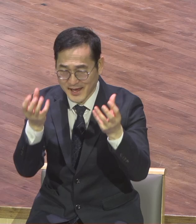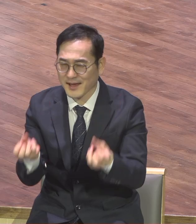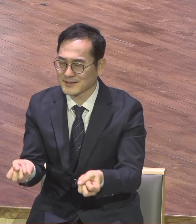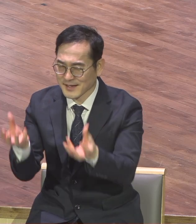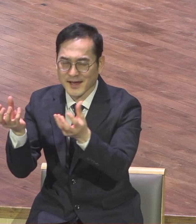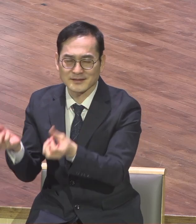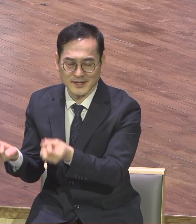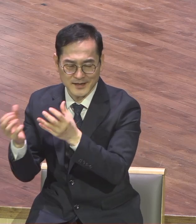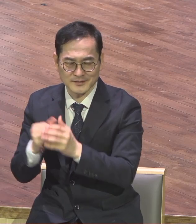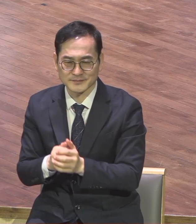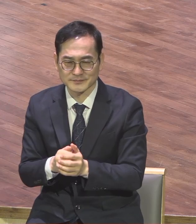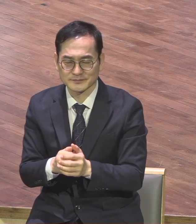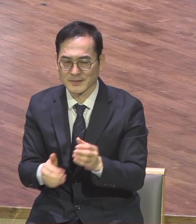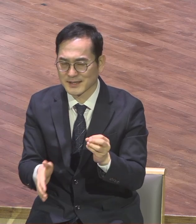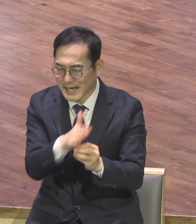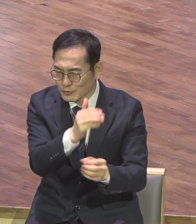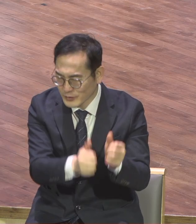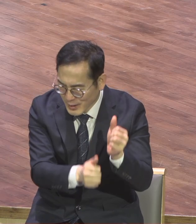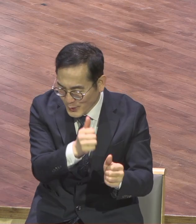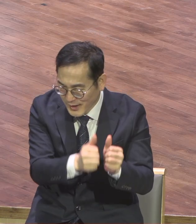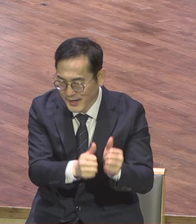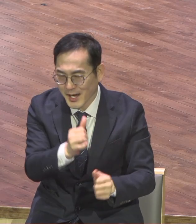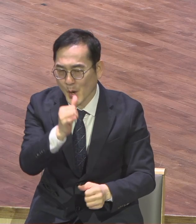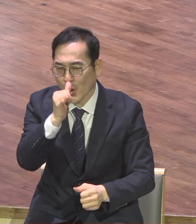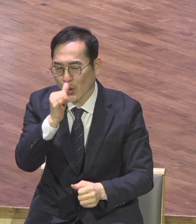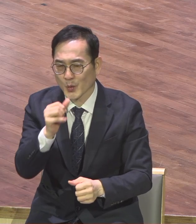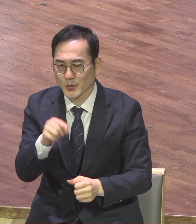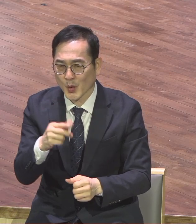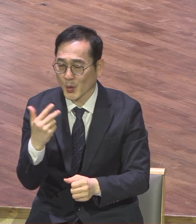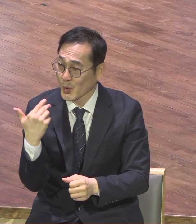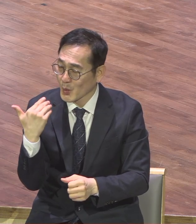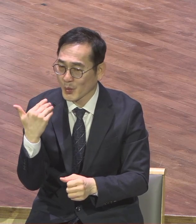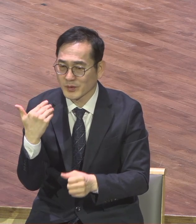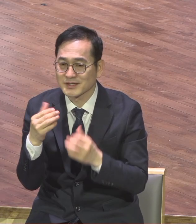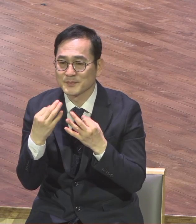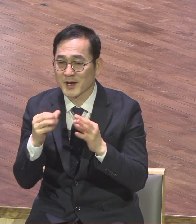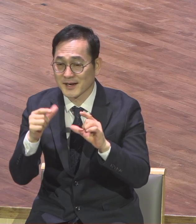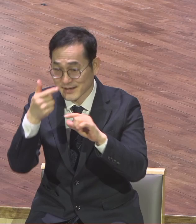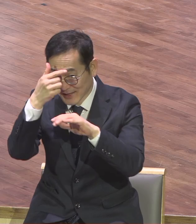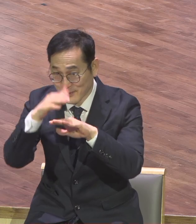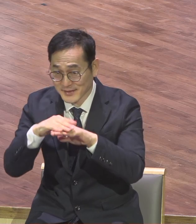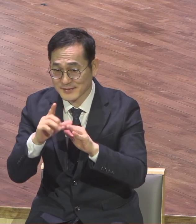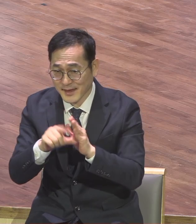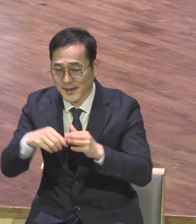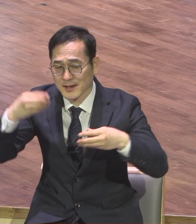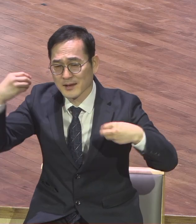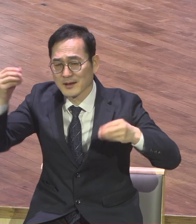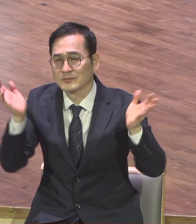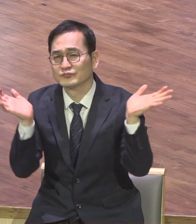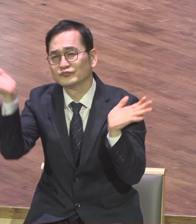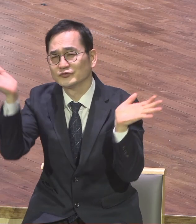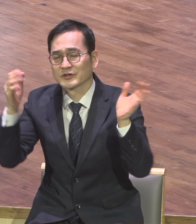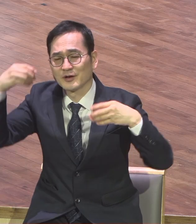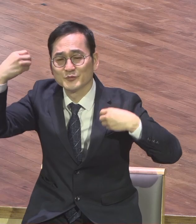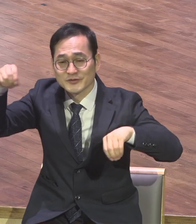장비의 탁구 대회가 진행되었고 지난 검요예배 시간에는 표대를 향하여